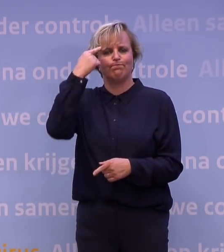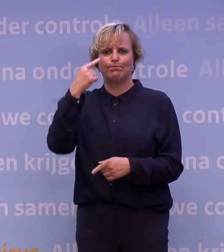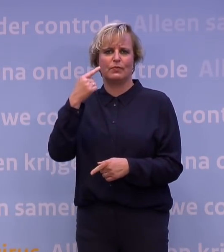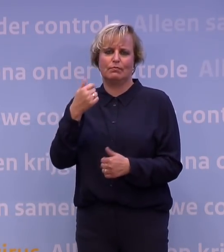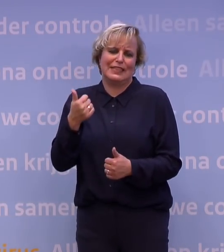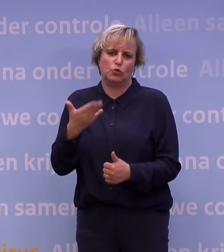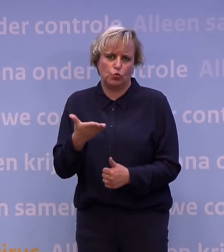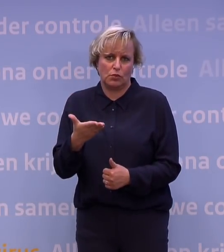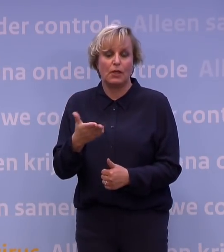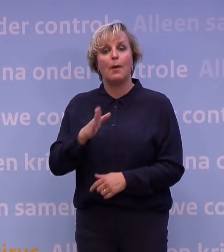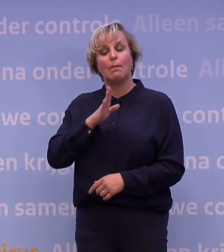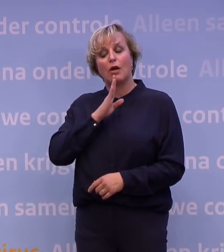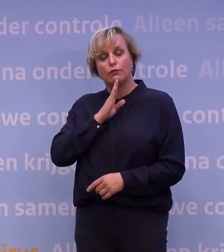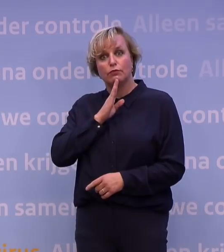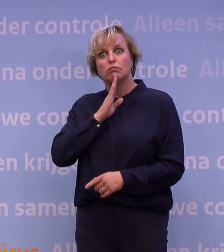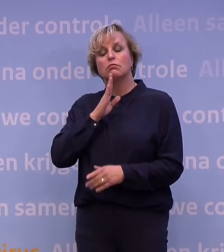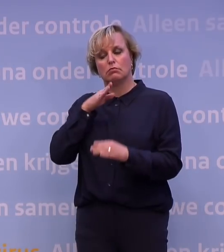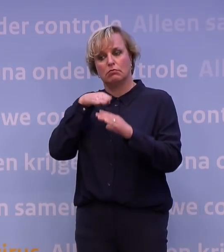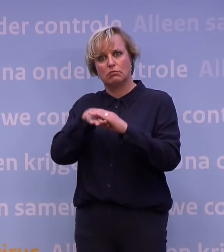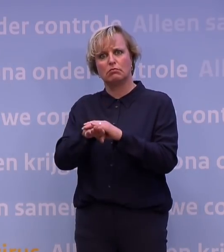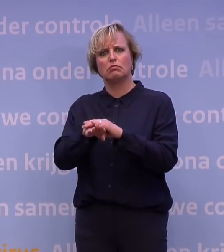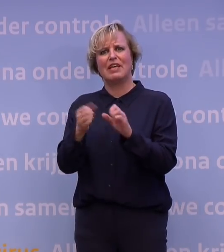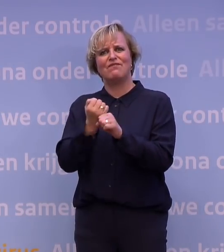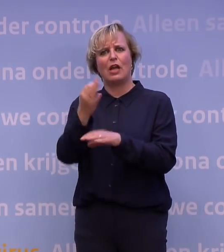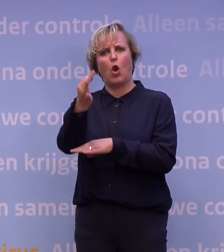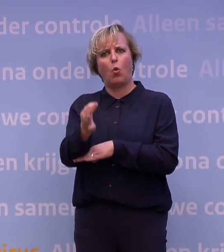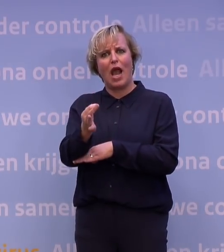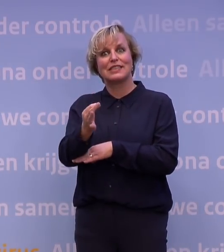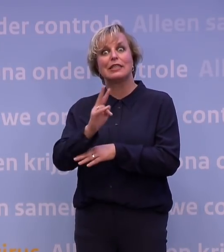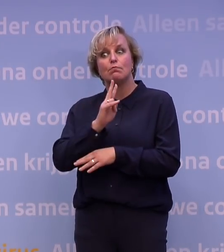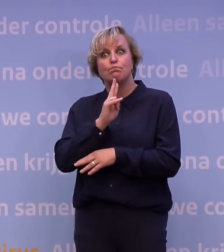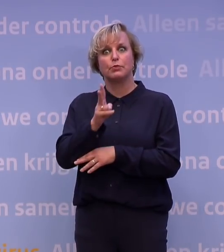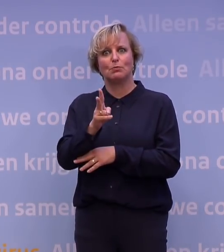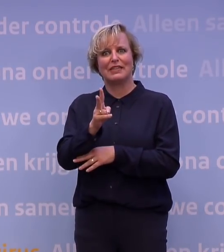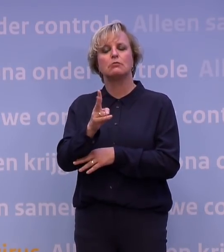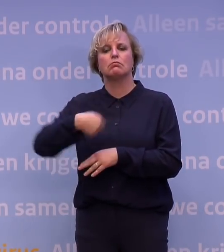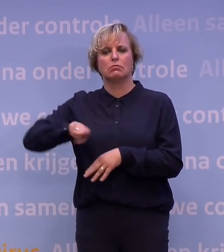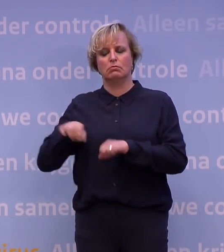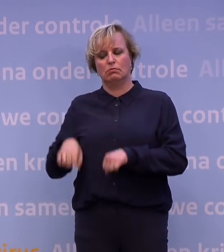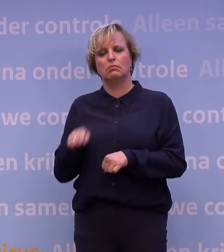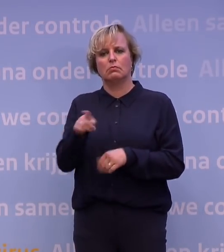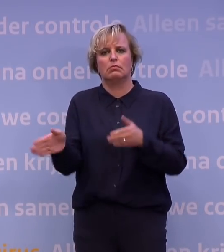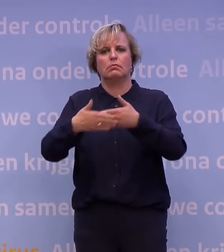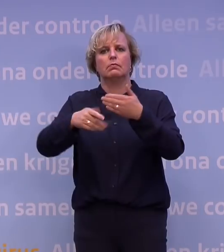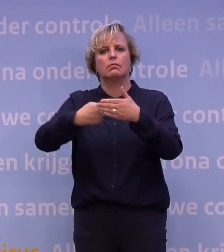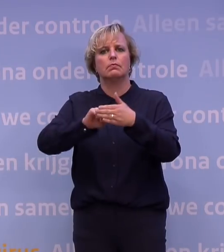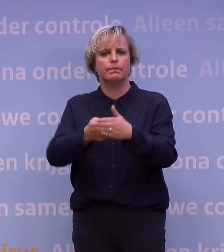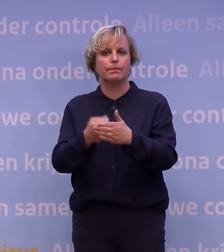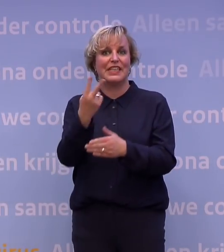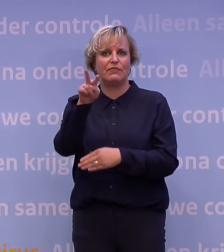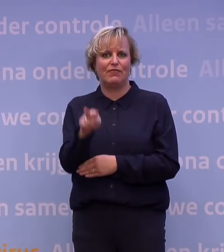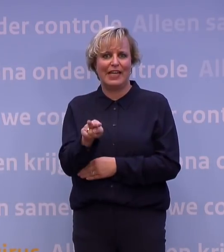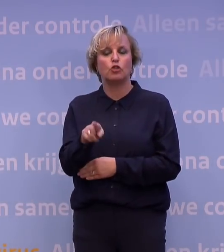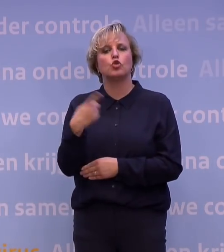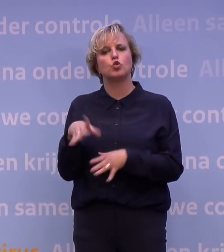besmetting plaatsvindt, een serieuze besmetting plaatsvindt op een werklocatie, dat wij nu zo'n werklocatie twee weken kunnen sluiten. Dus in die zin is er wel een